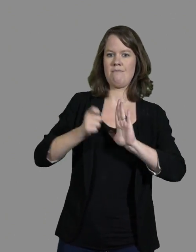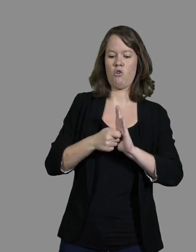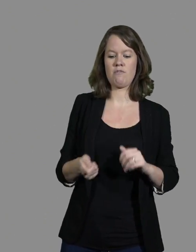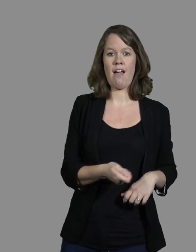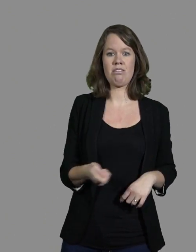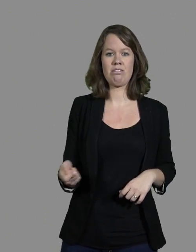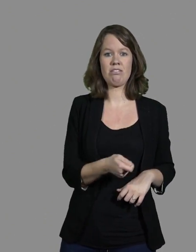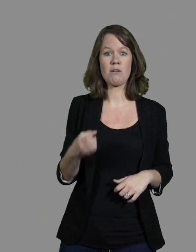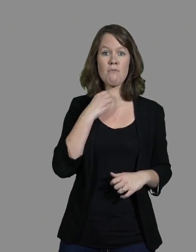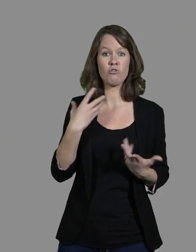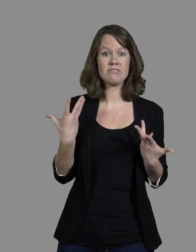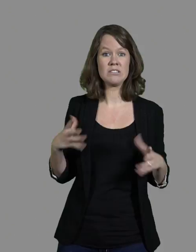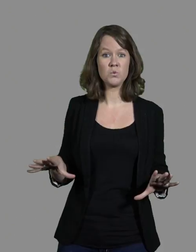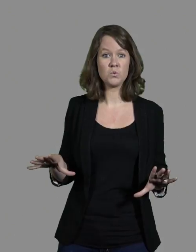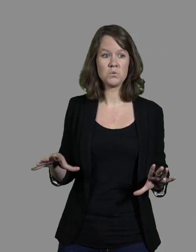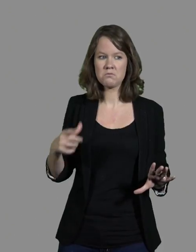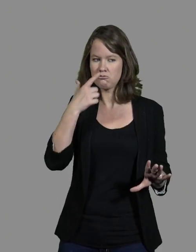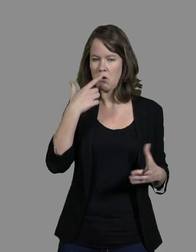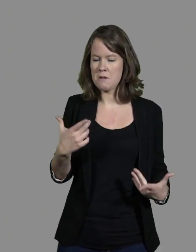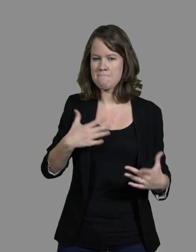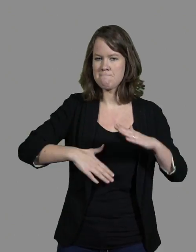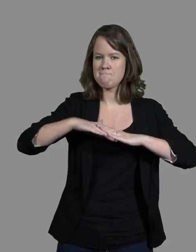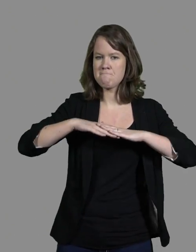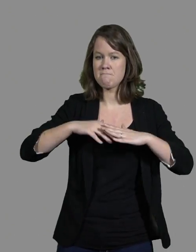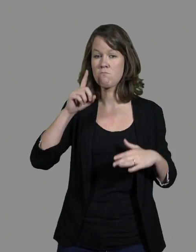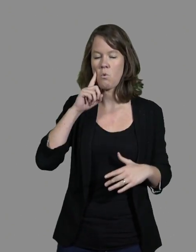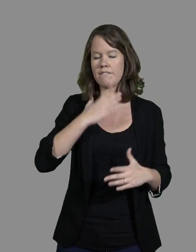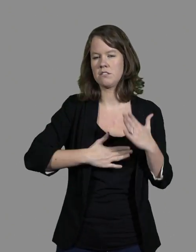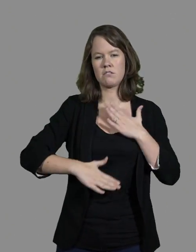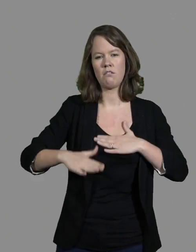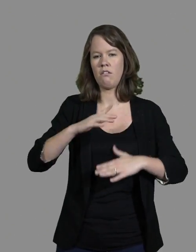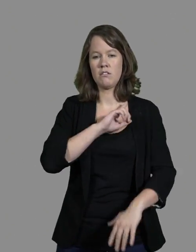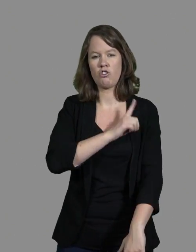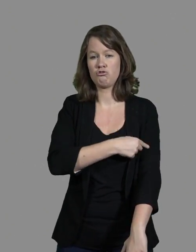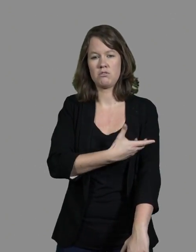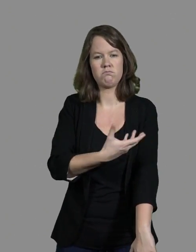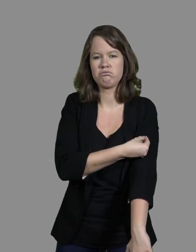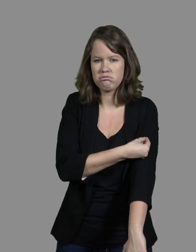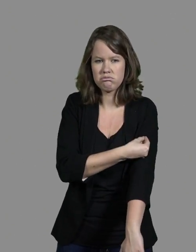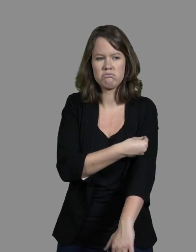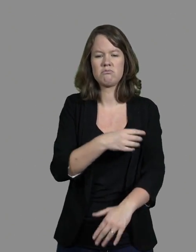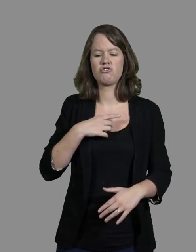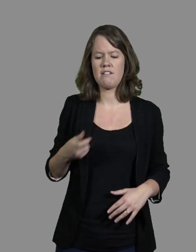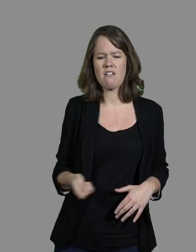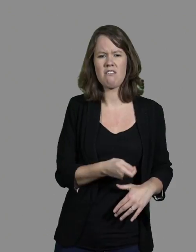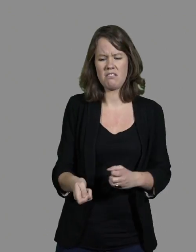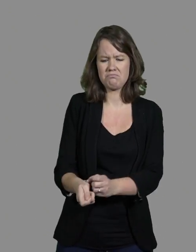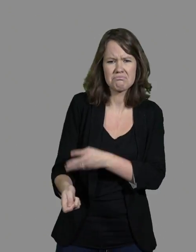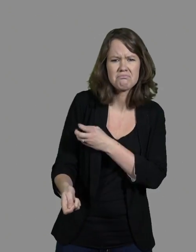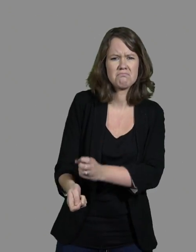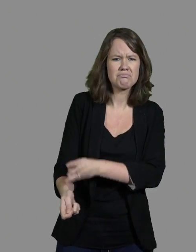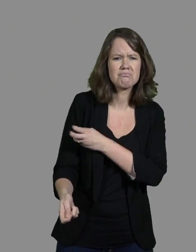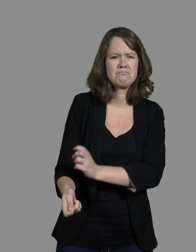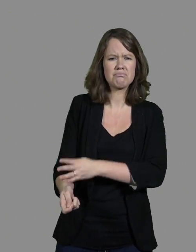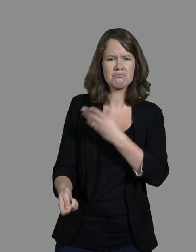ferais tout ce que je fais aujourd'hui. Je ne suis pas sûre parce que c'est épuisant. Ligne derrière la canne, il a les résonances dans le bras. Il faut quand même...